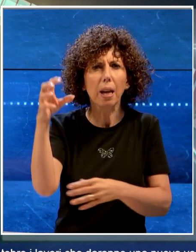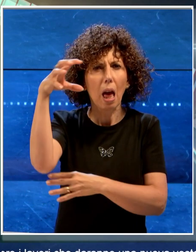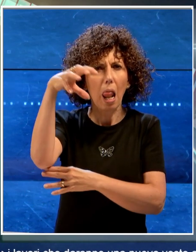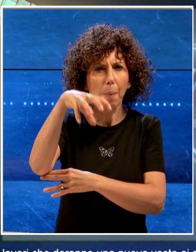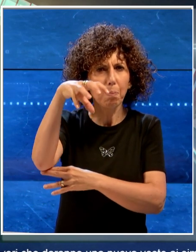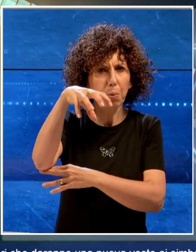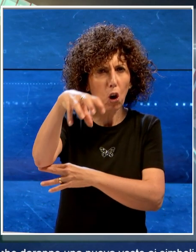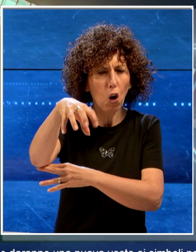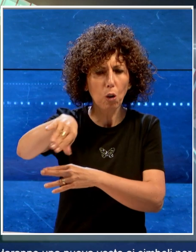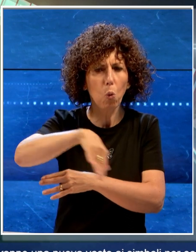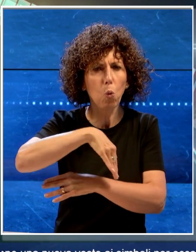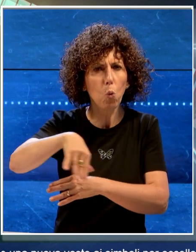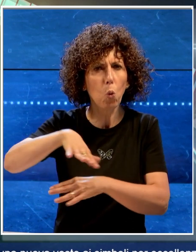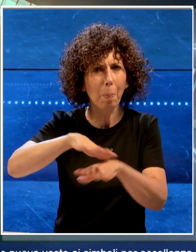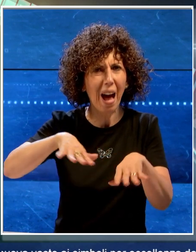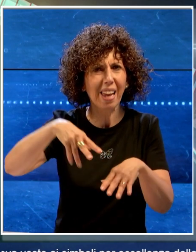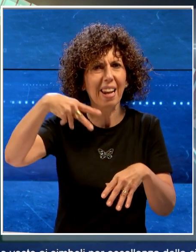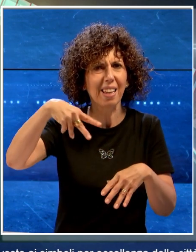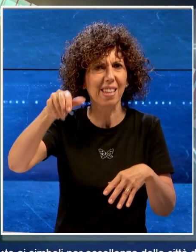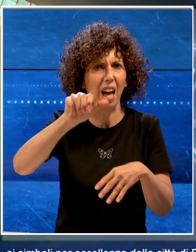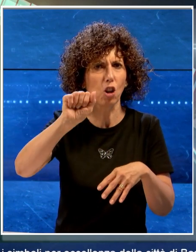lungomare, Nazario Sauro.